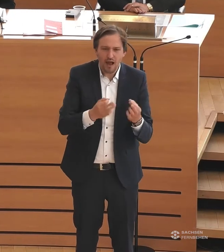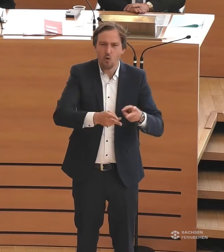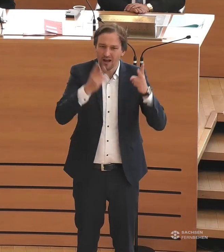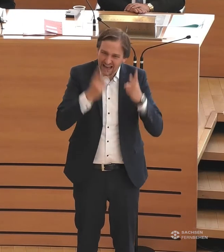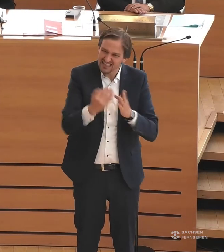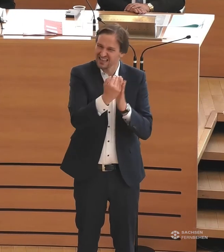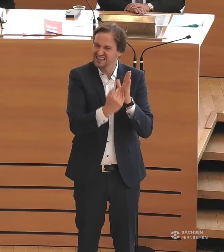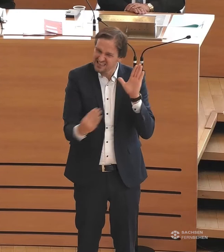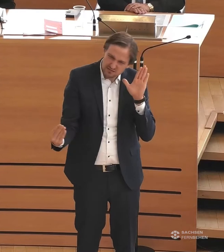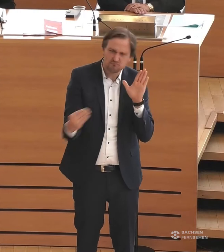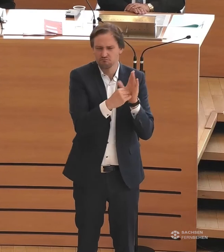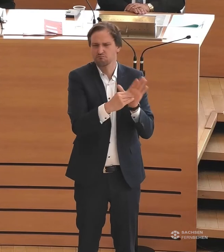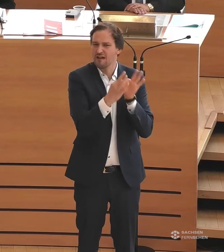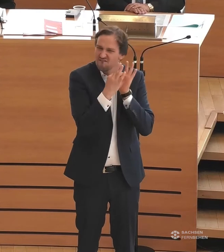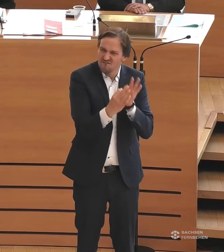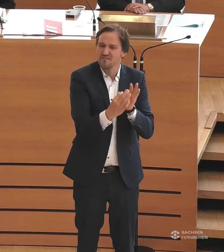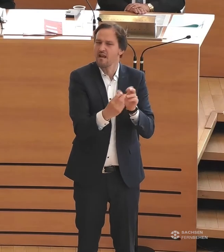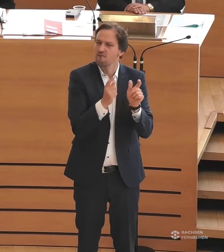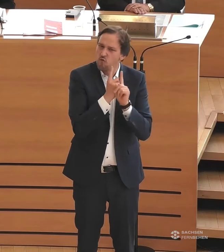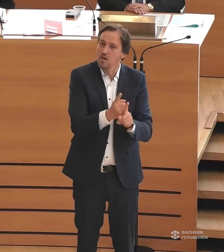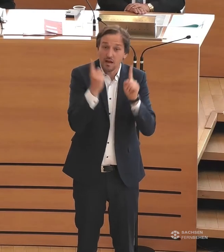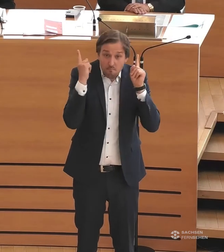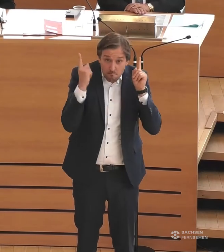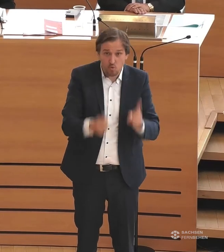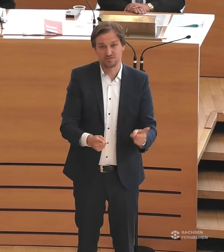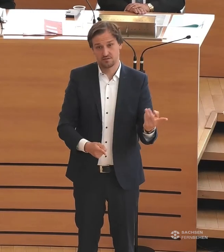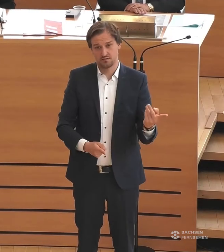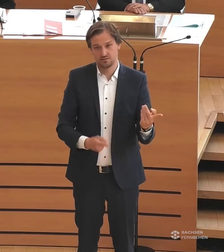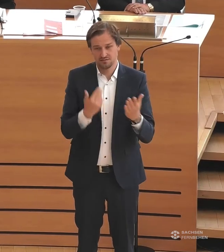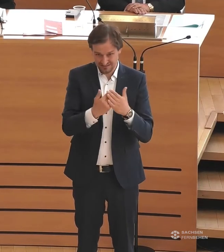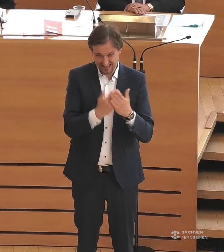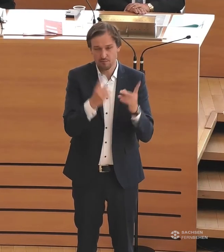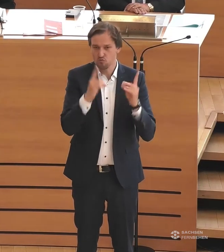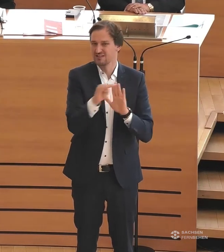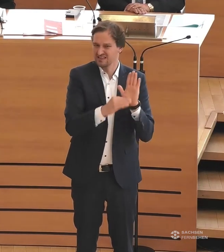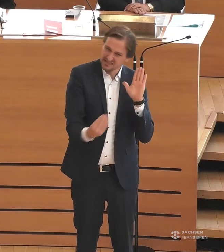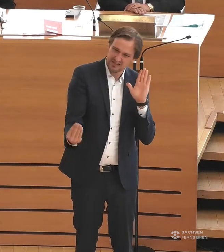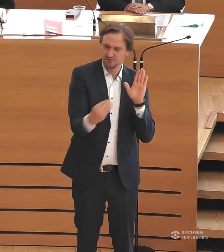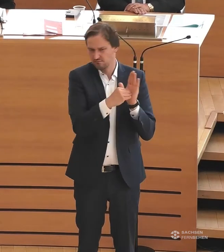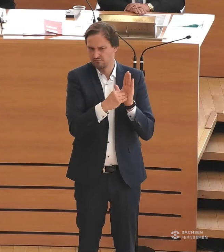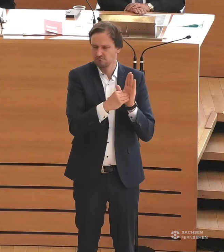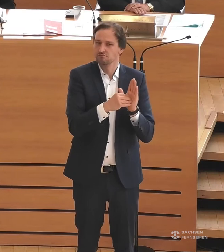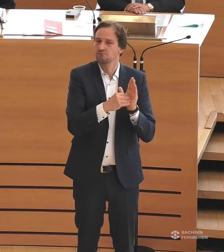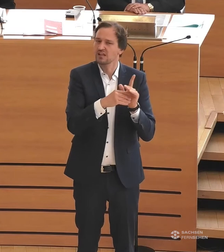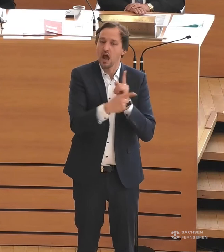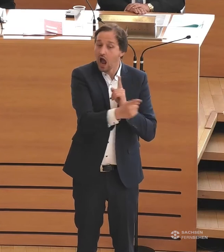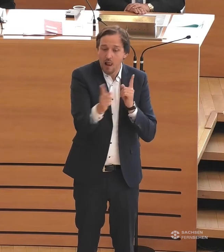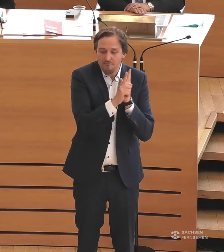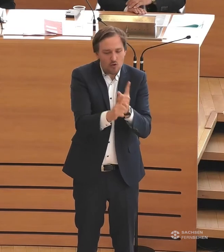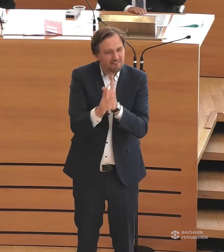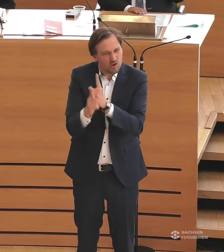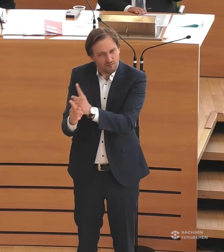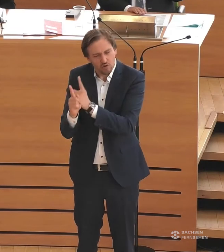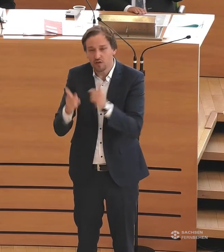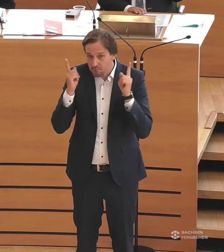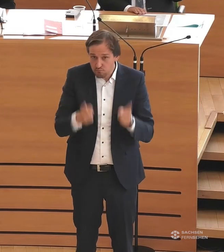erreichen wir eben nur, wenn wir diese Regelung zur Barrierefreiheit auch gesetzlich festschreiben. Das haben wir jetzt aktuell in